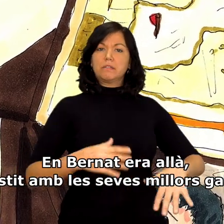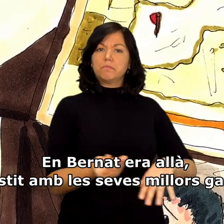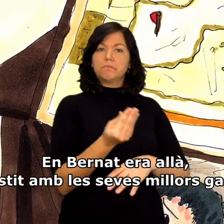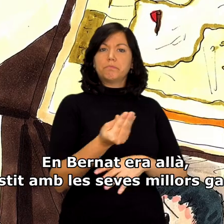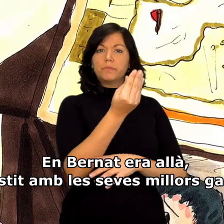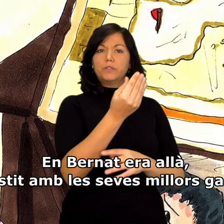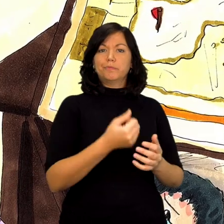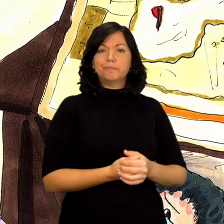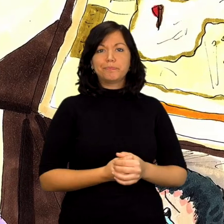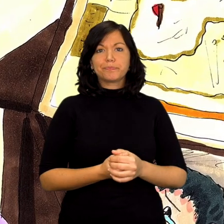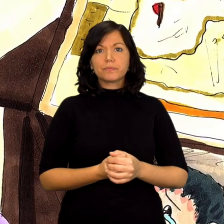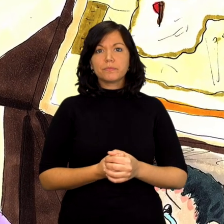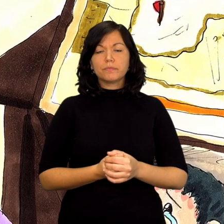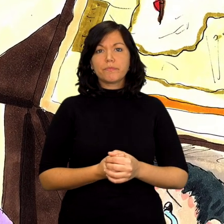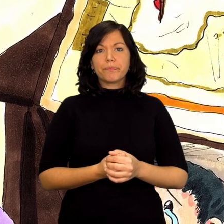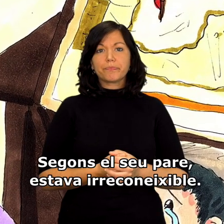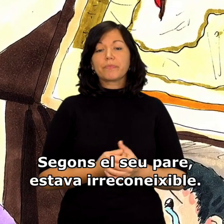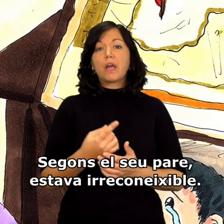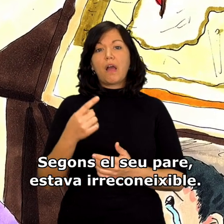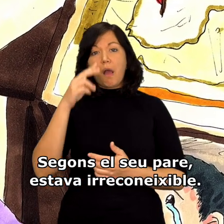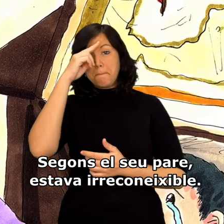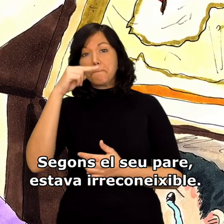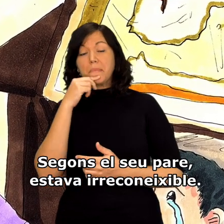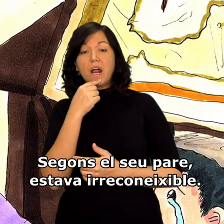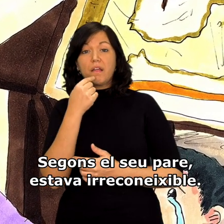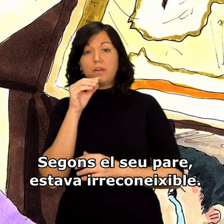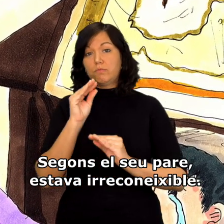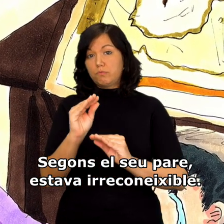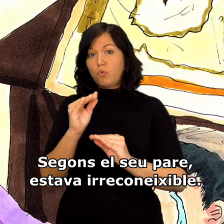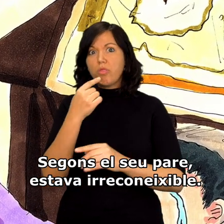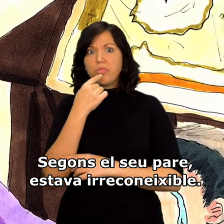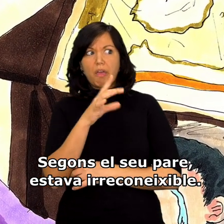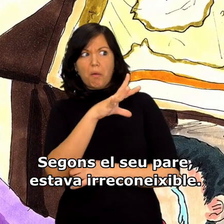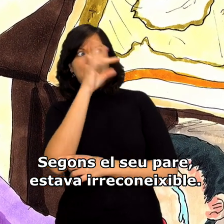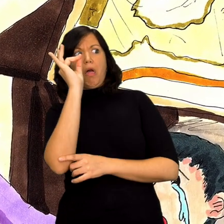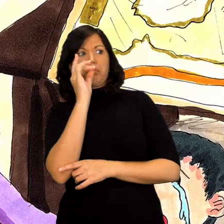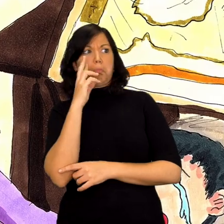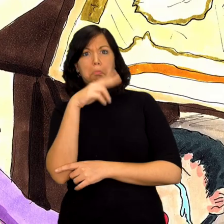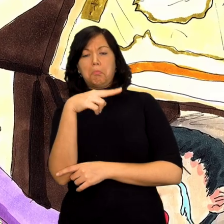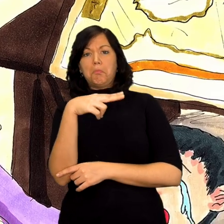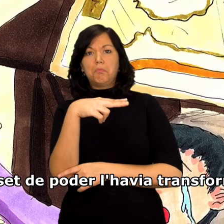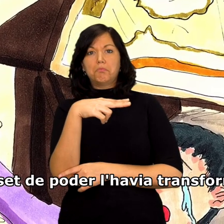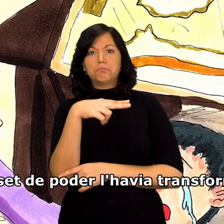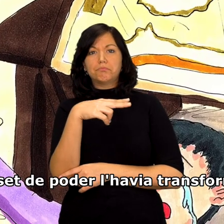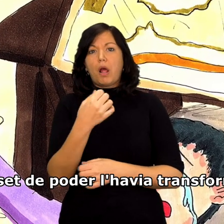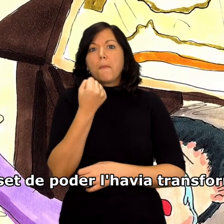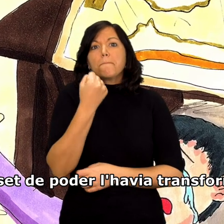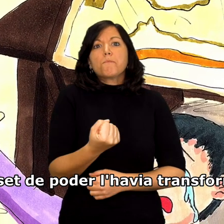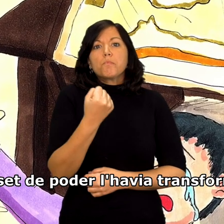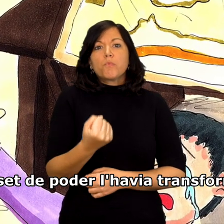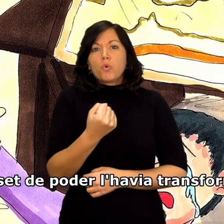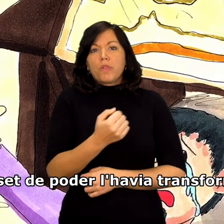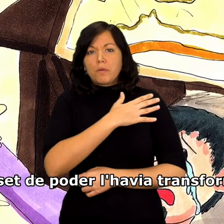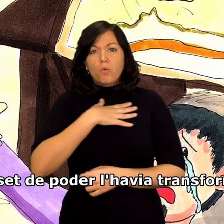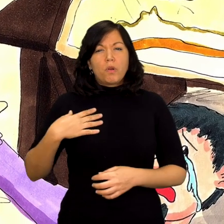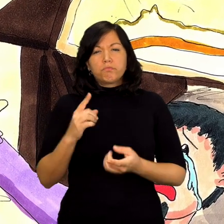les seves millors gales. Segons el seu pare, estava irreconeixible. L'asset de poder